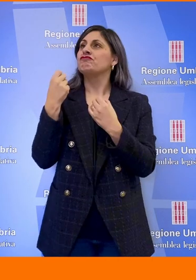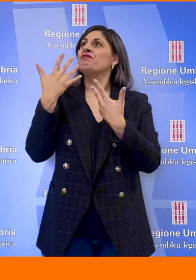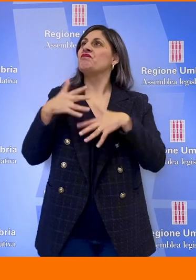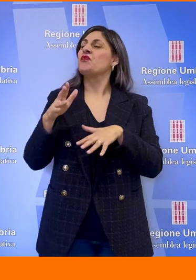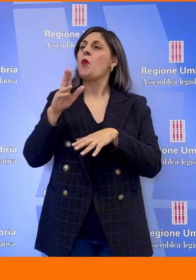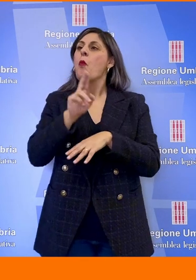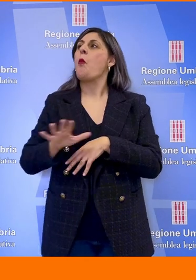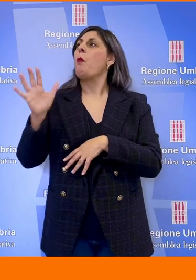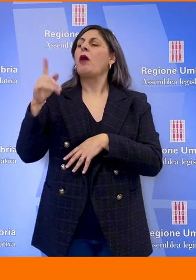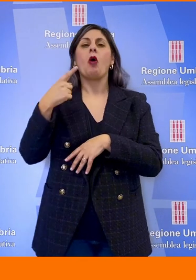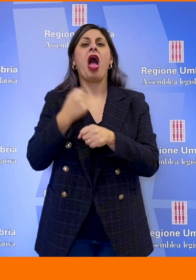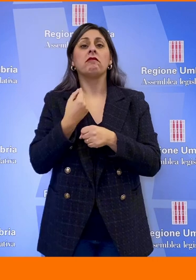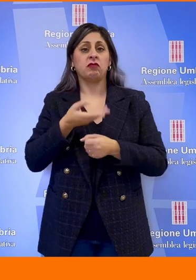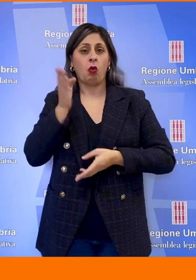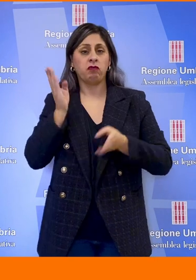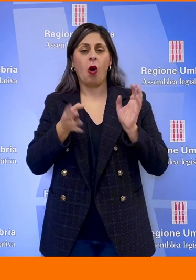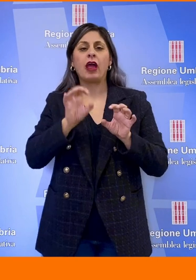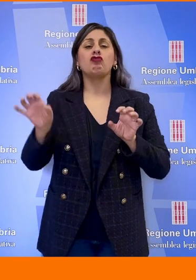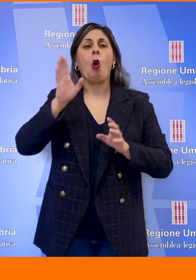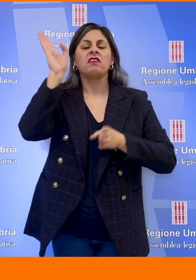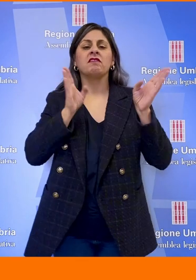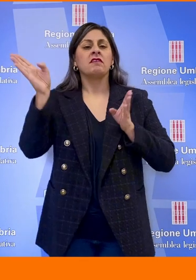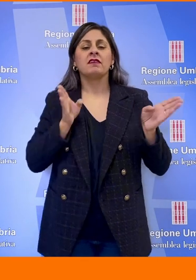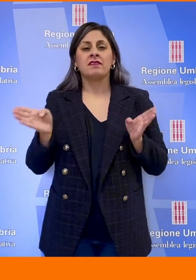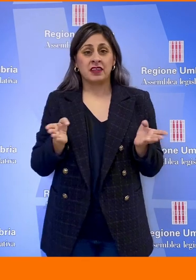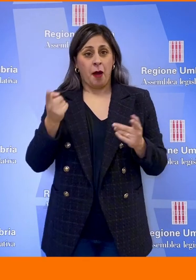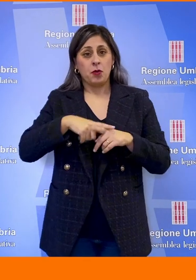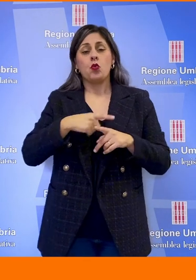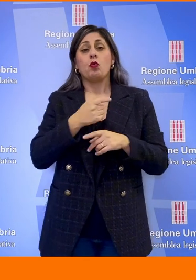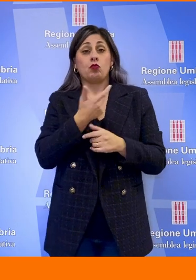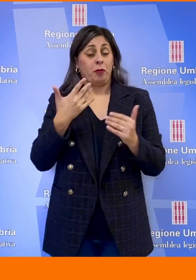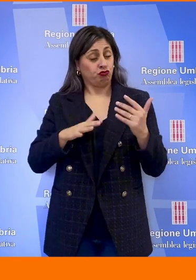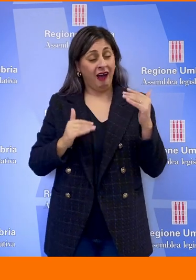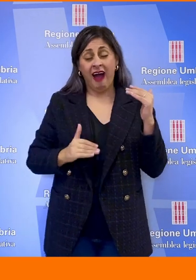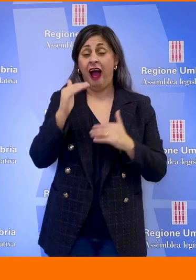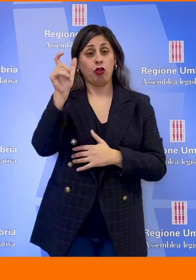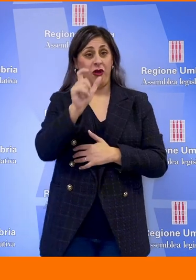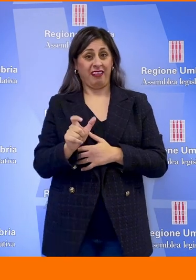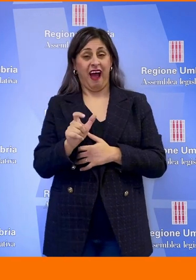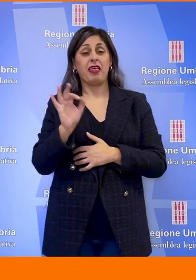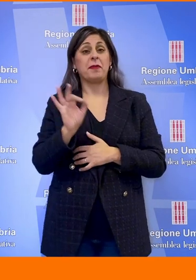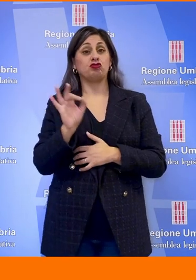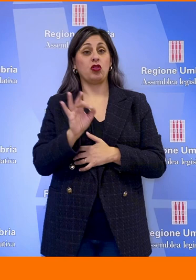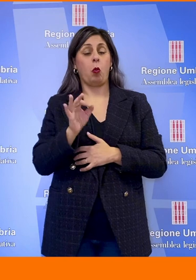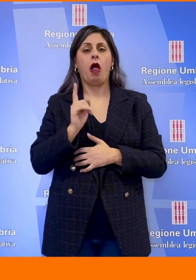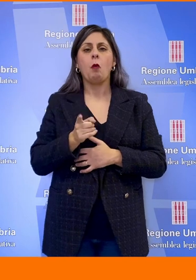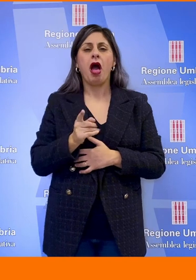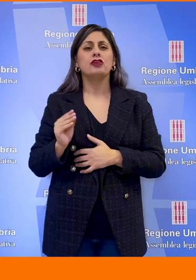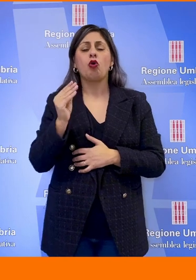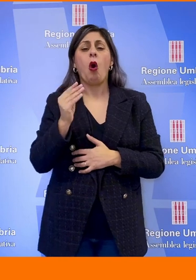vanno a lavorare nelle altre regioni. C'è un altro numero, già molto alto in Italia in percentuale, che è quello di giovani che non lavorano e che non